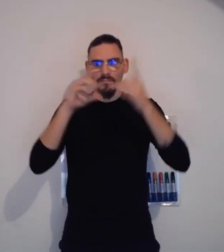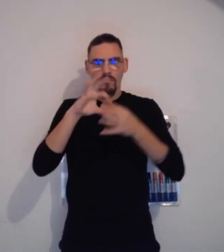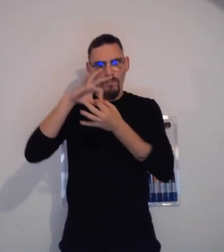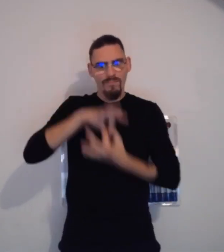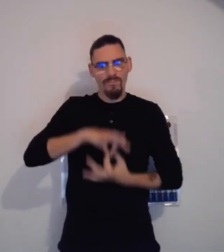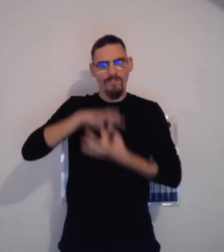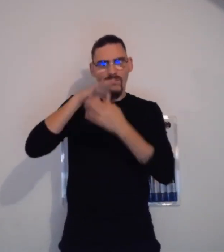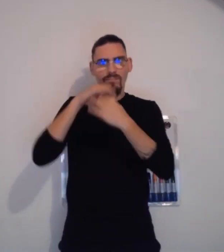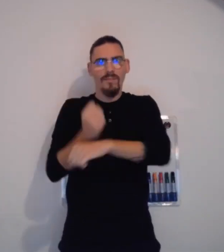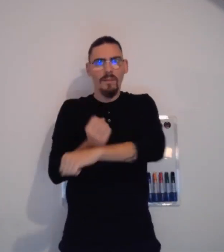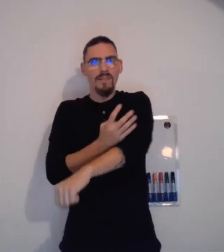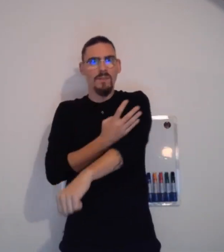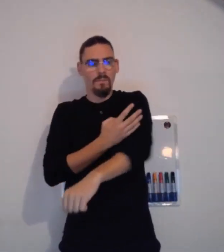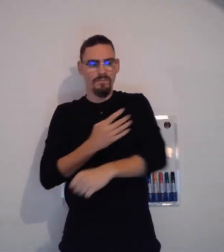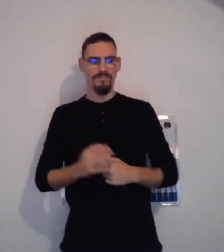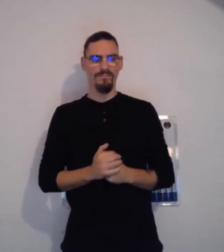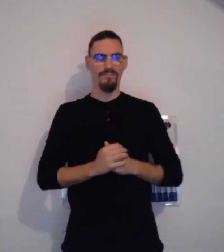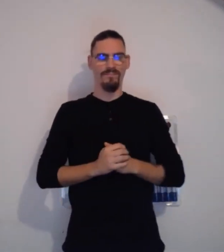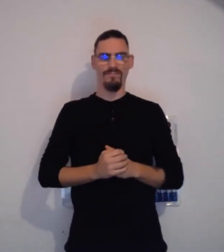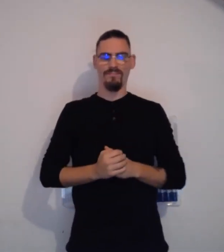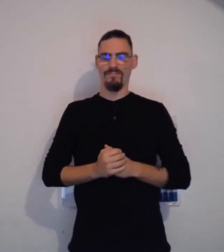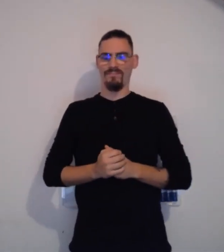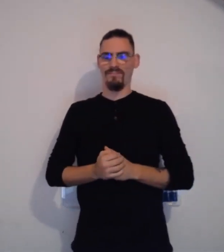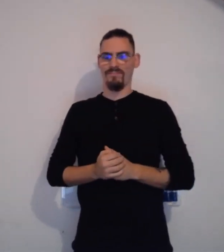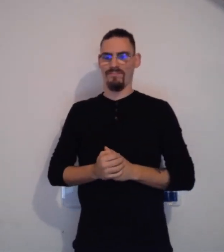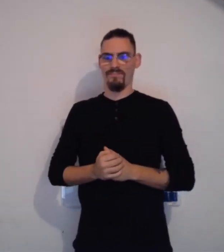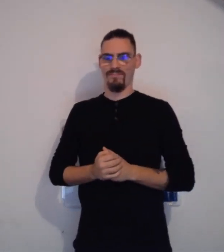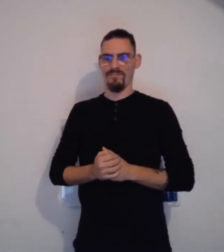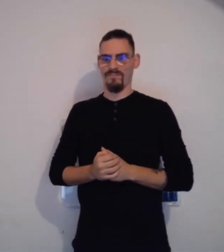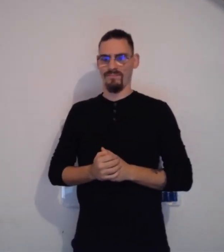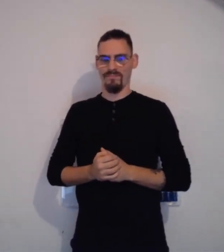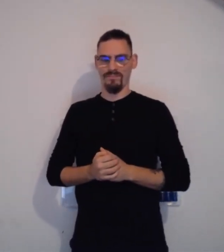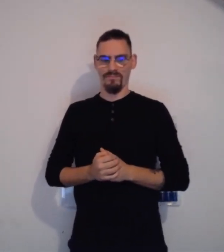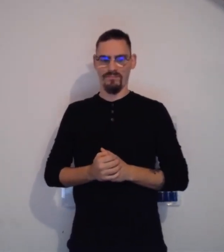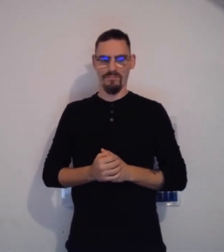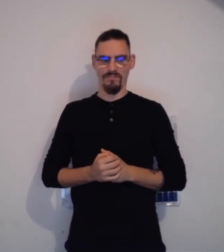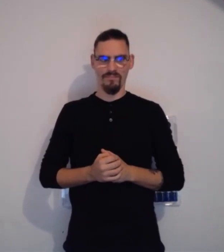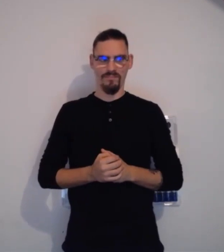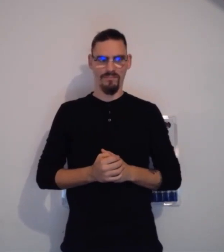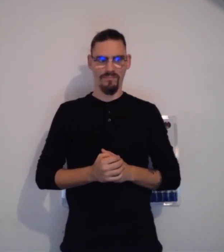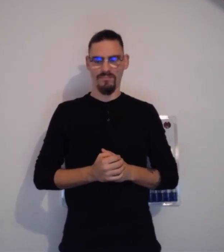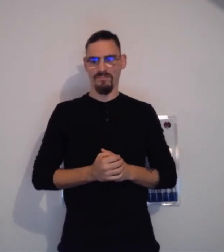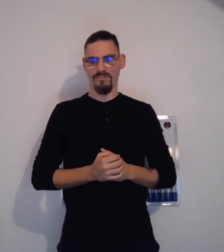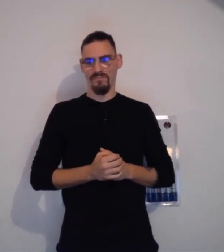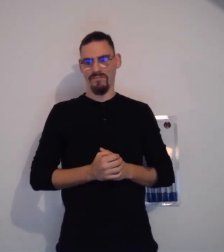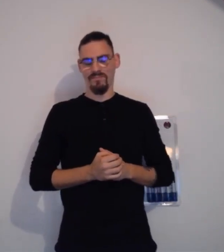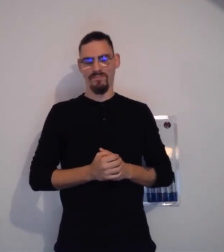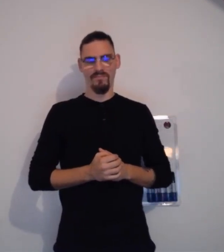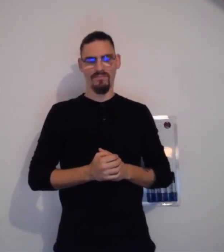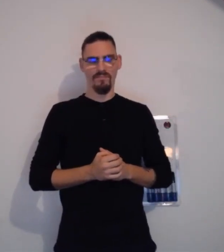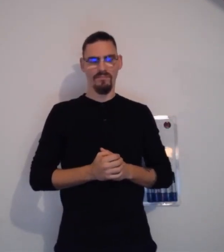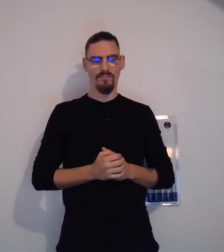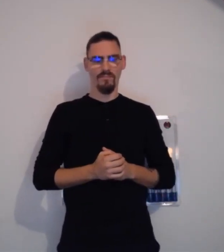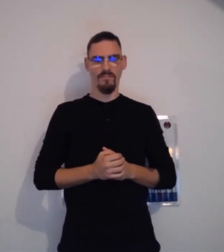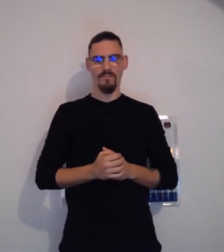Vous voyez, le visage est très important parce qu'il donne l'intensité et les émotions qui vont avec le signe lui-même.